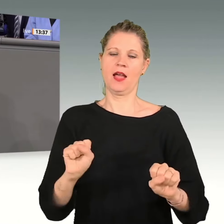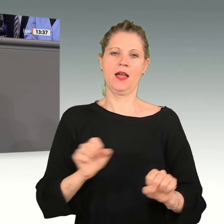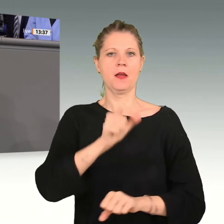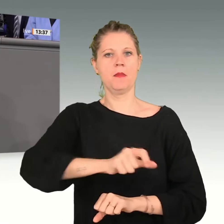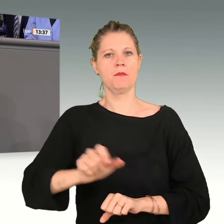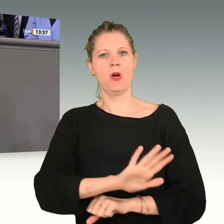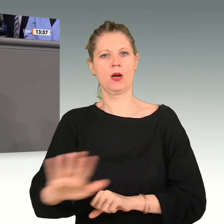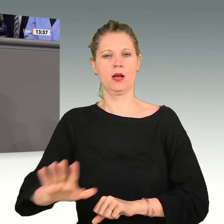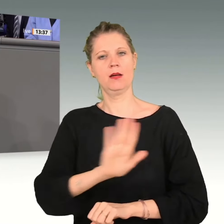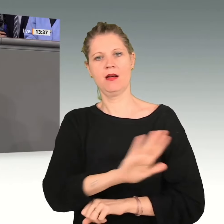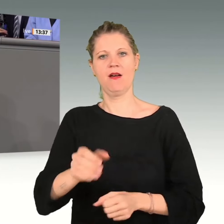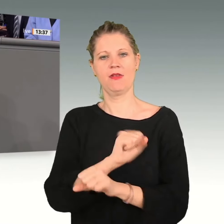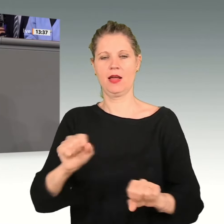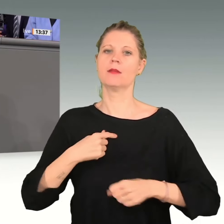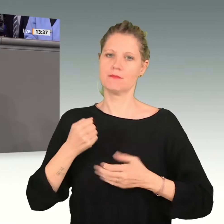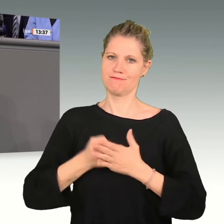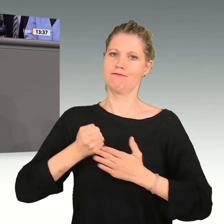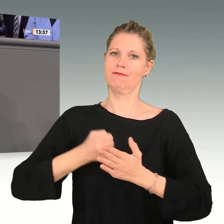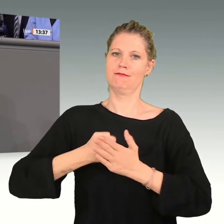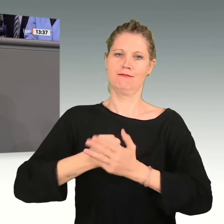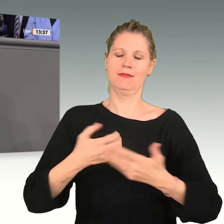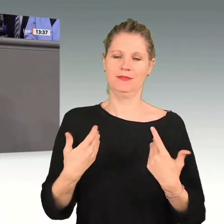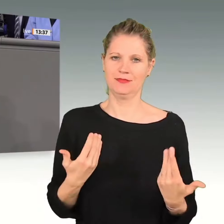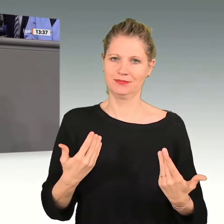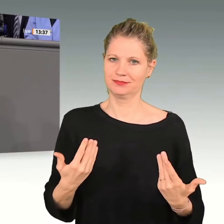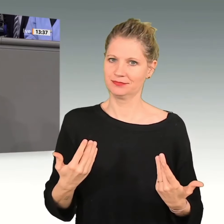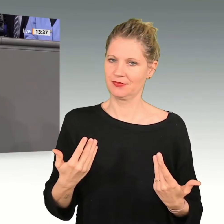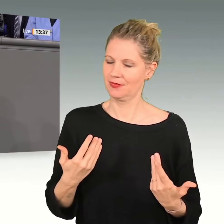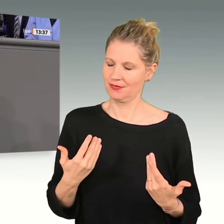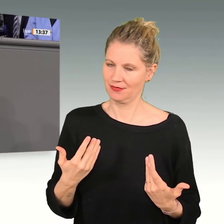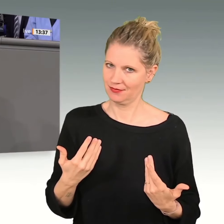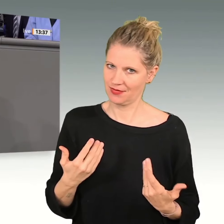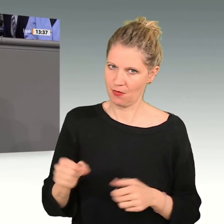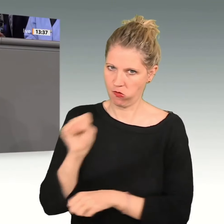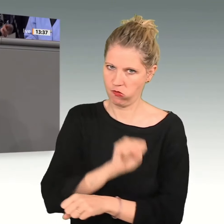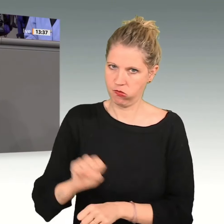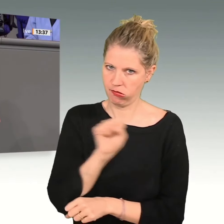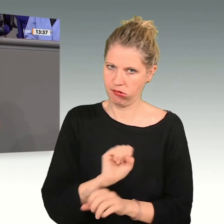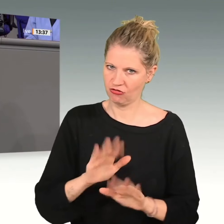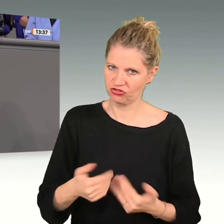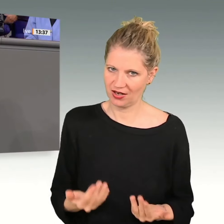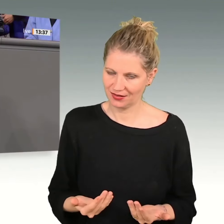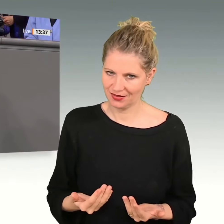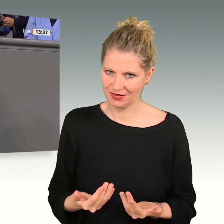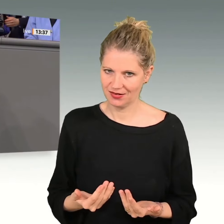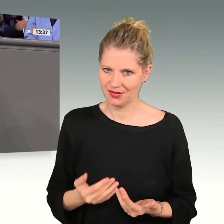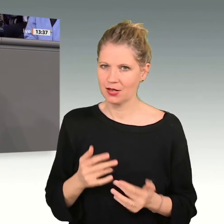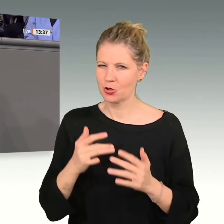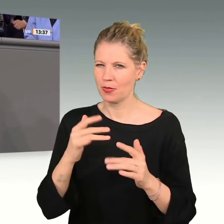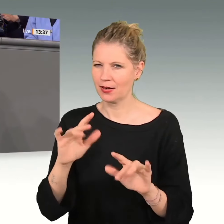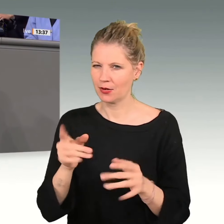in diesem Land. Aber der Deckmantel ist schlecht gewebt. An einer Stelle, auf die ich später zu kommen